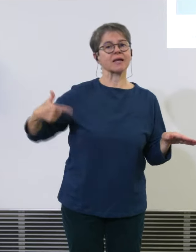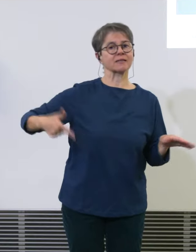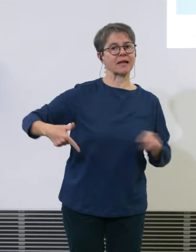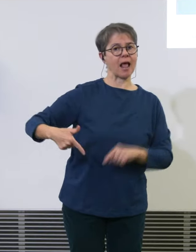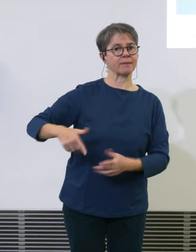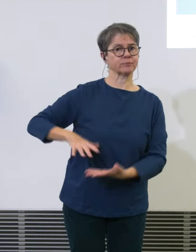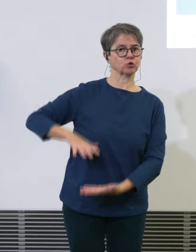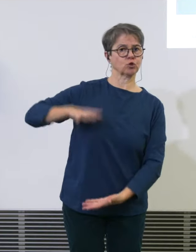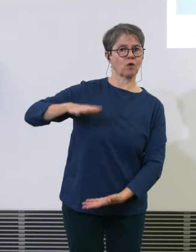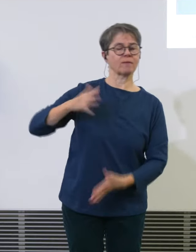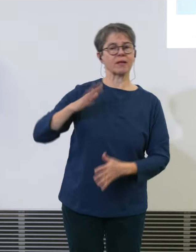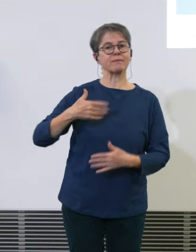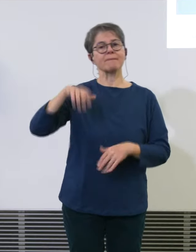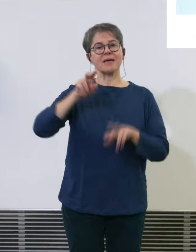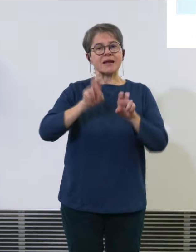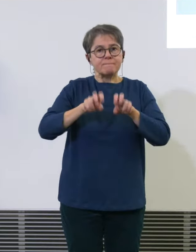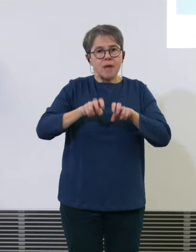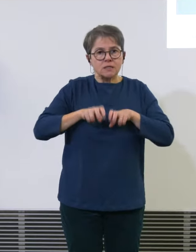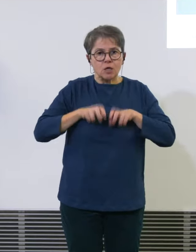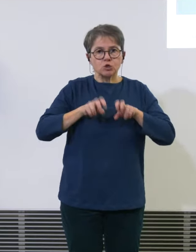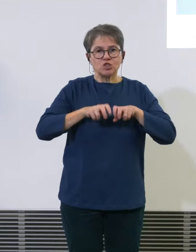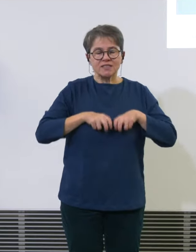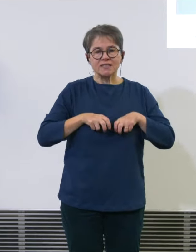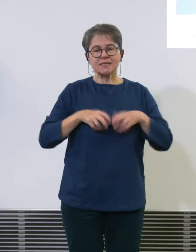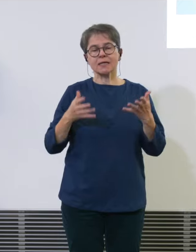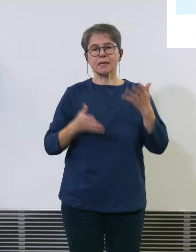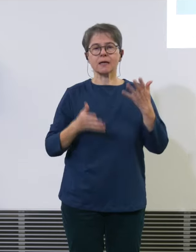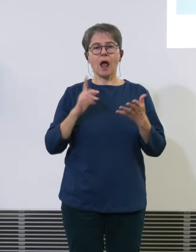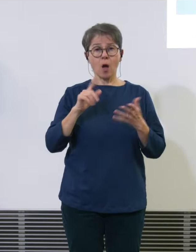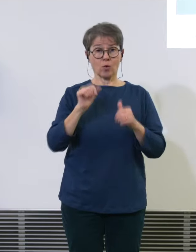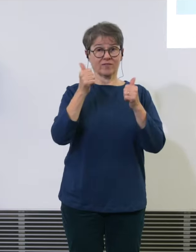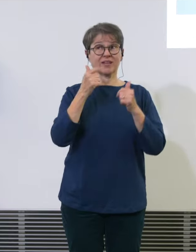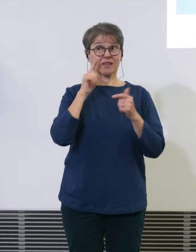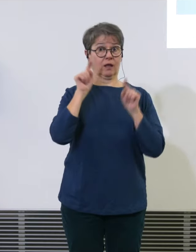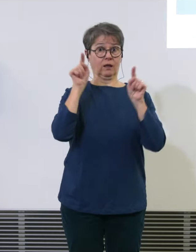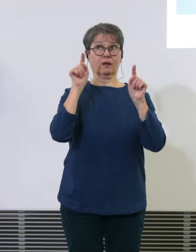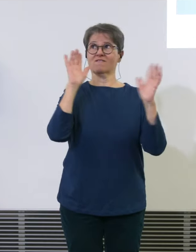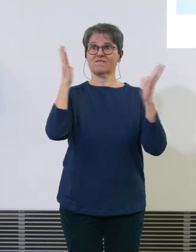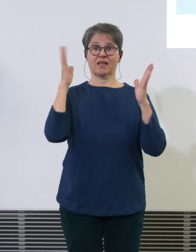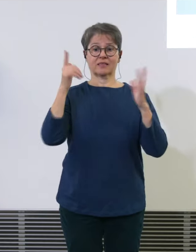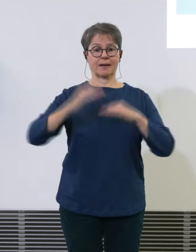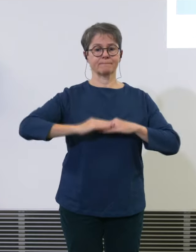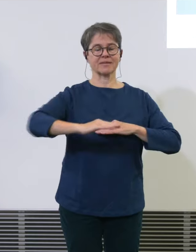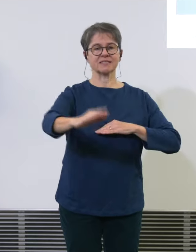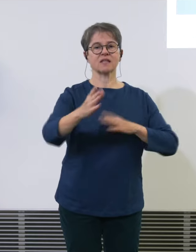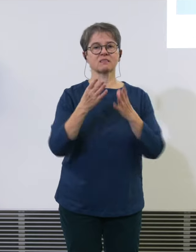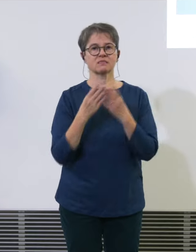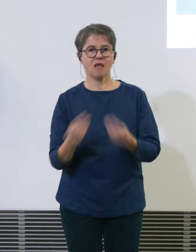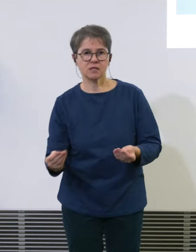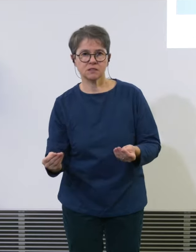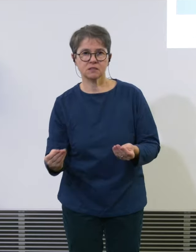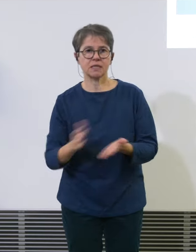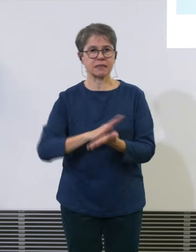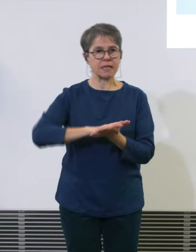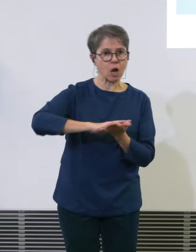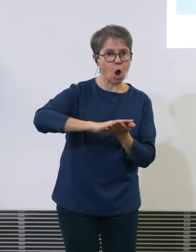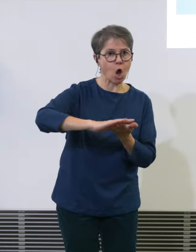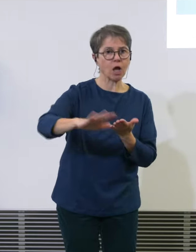Passagiere geladen es gibt was sehr relevant ist was ist für Wetter ist Piste nass ist sie trocken hat sie Schnee drauf wo kommt der Wind her